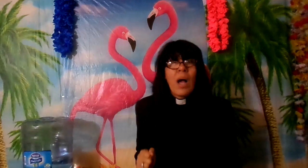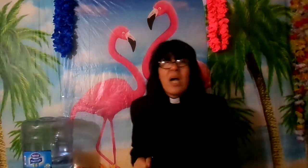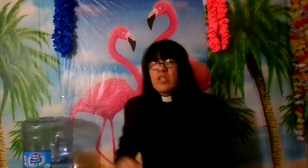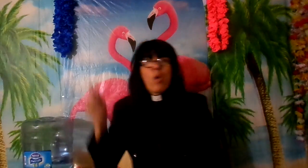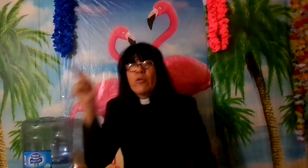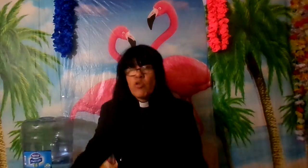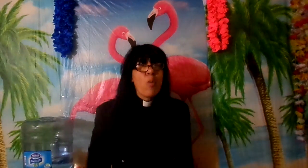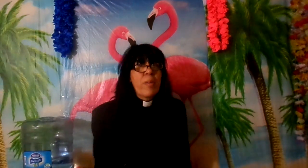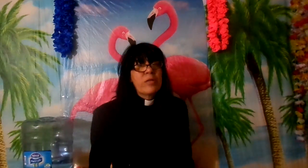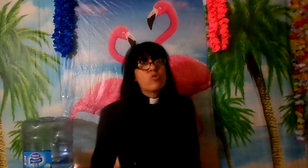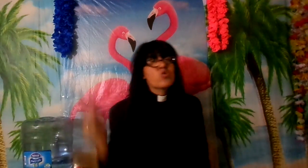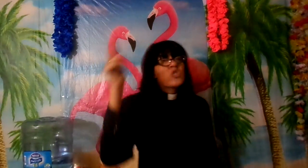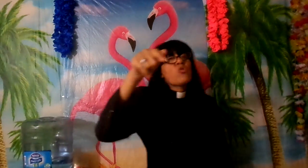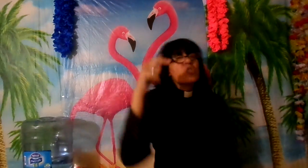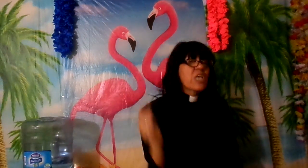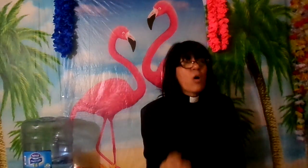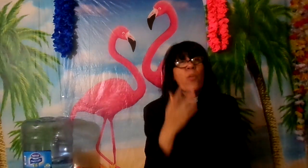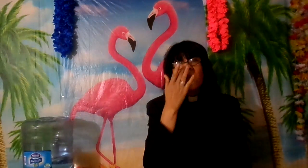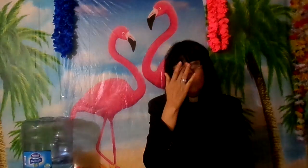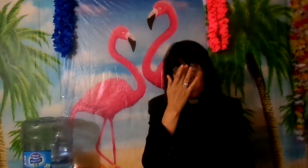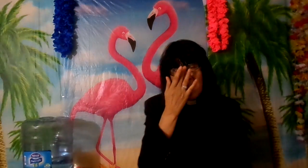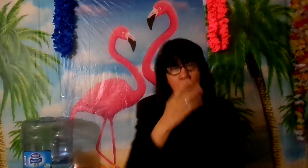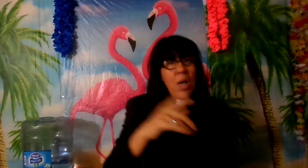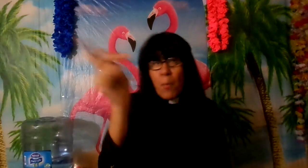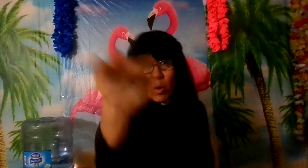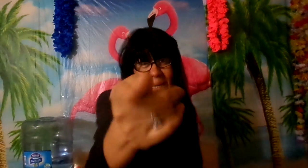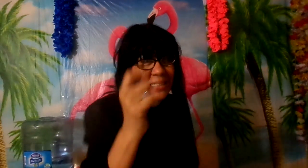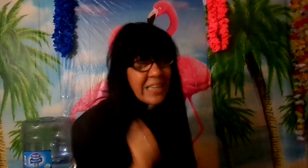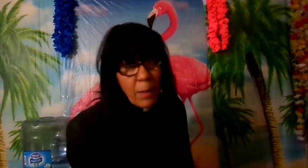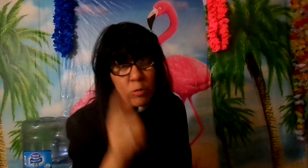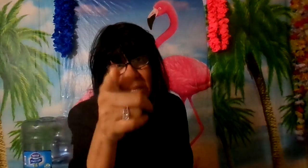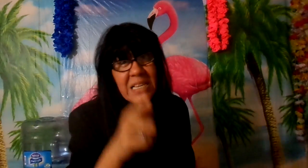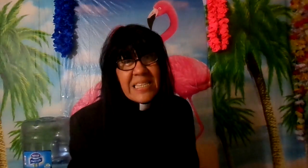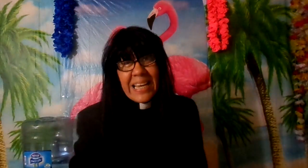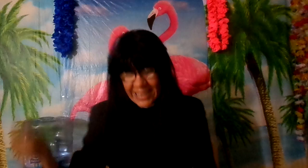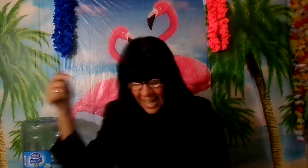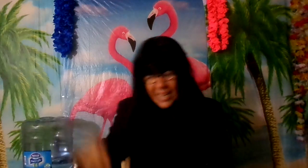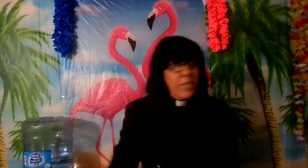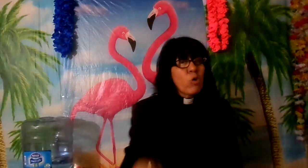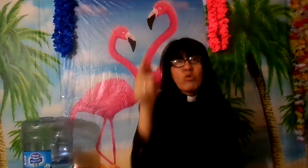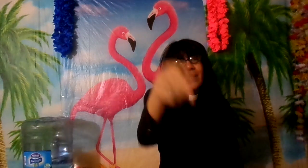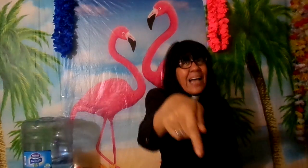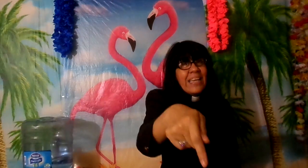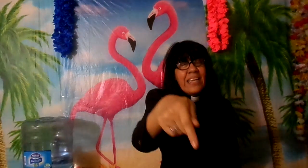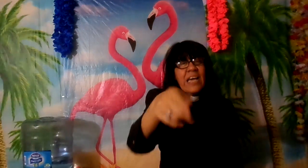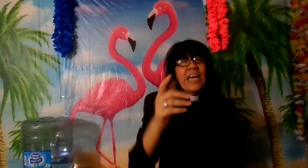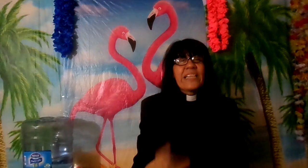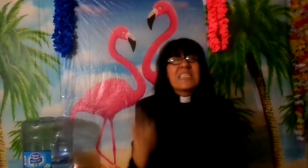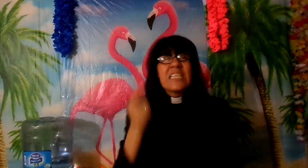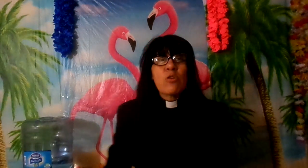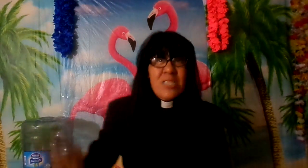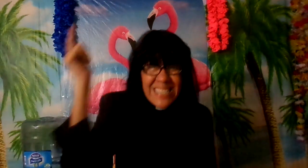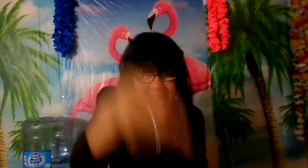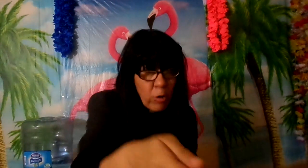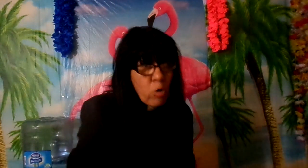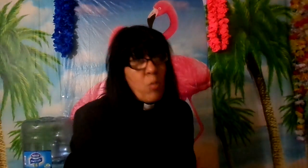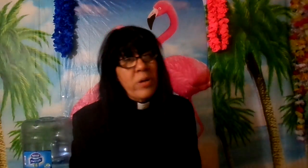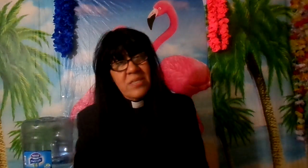yo ahí yo no me meto en un sitio seco por eso mismo porque el diablo usted dice que está aquí no, no está ahí está en sitios secos como ese